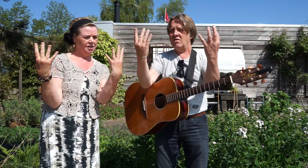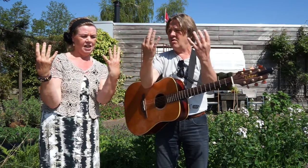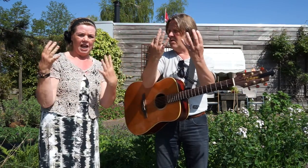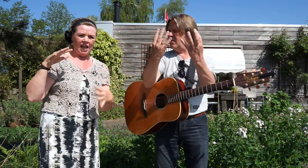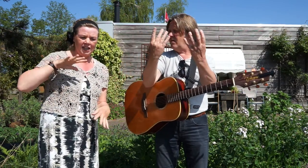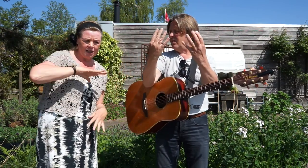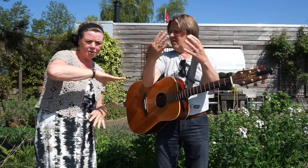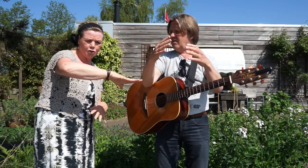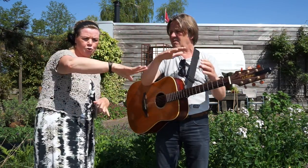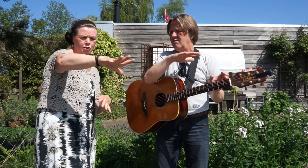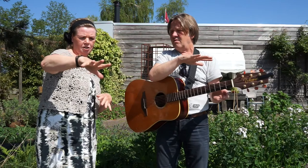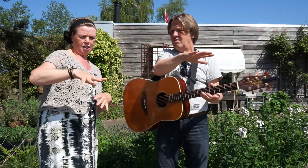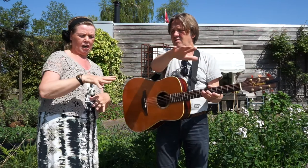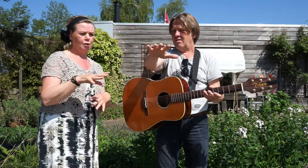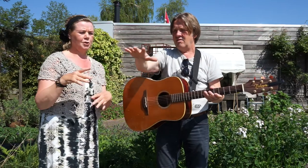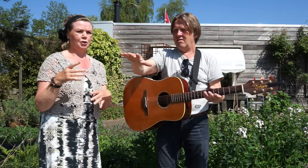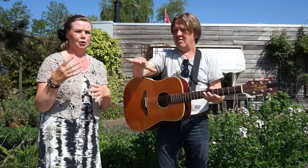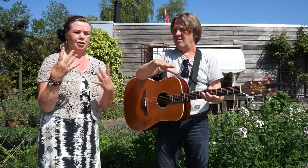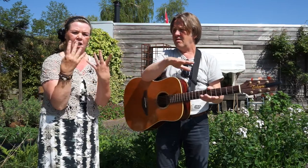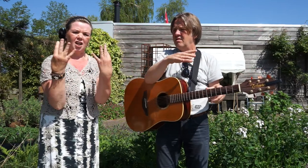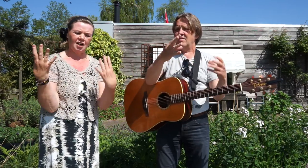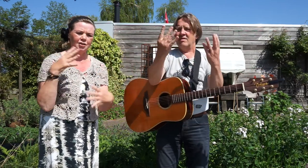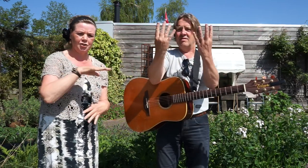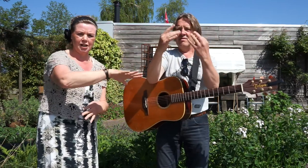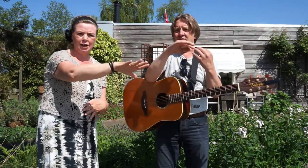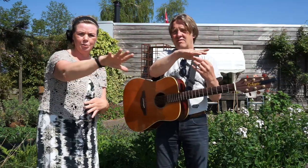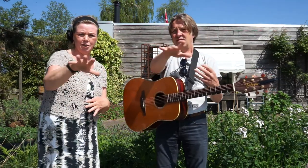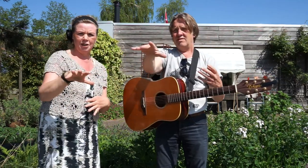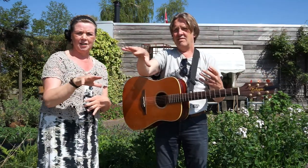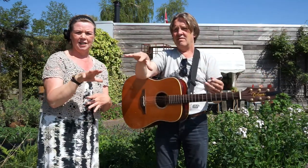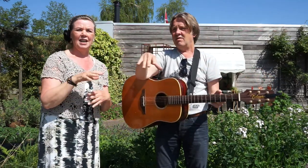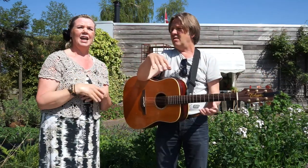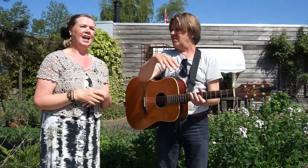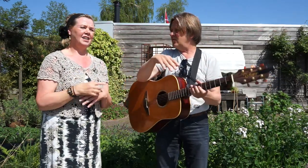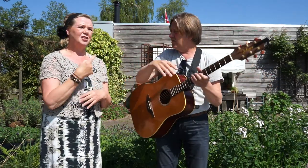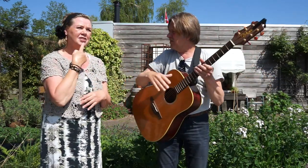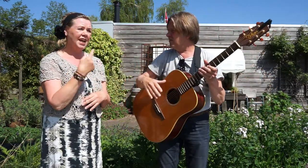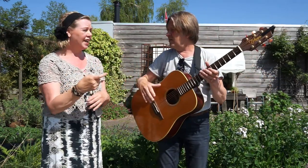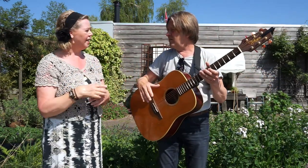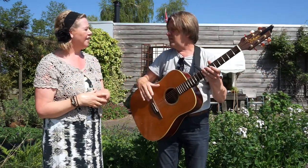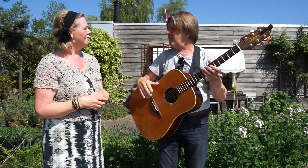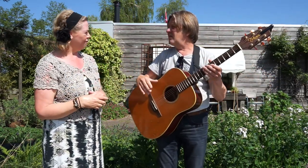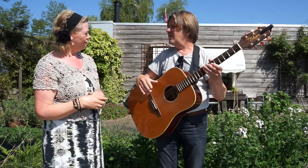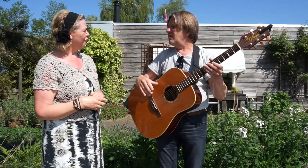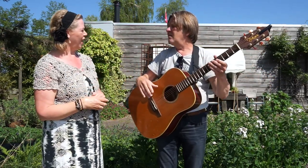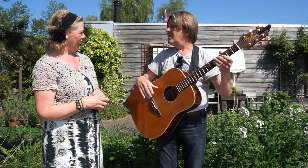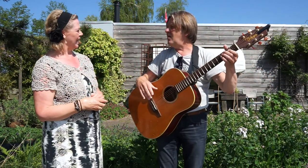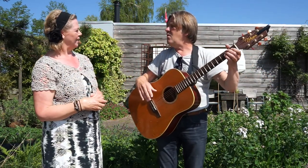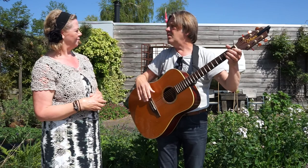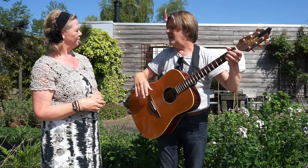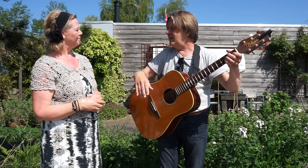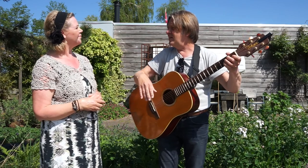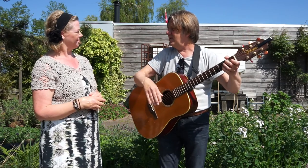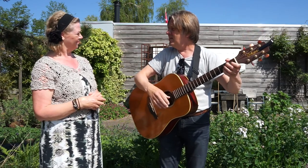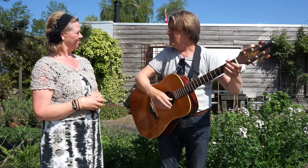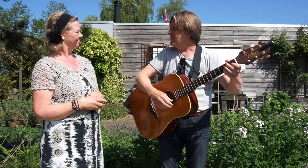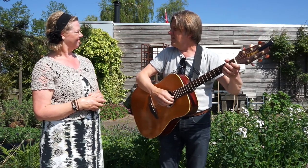En dit is een soort ruimte. Dus grasruimte. En dan zeg je bij. Oké.